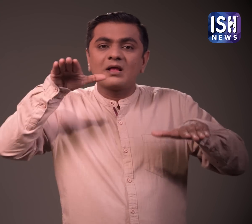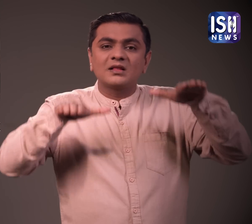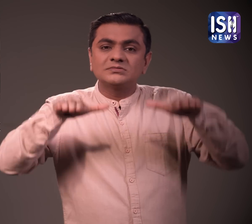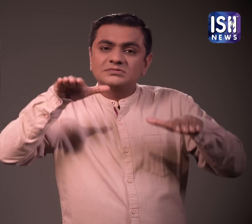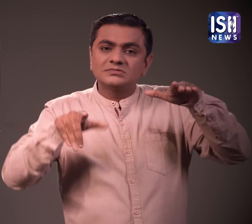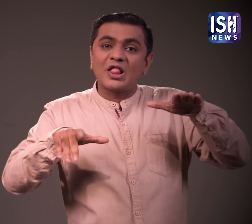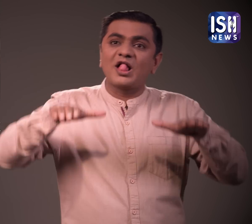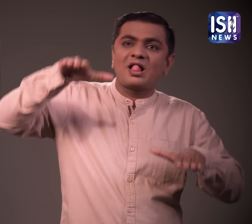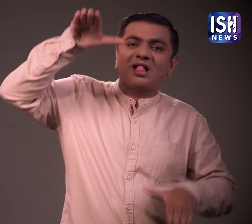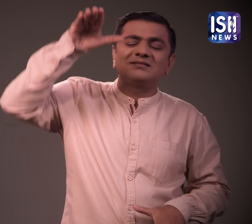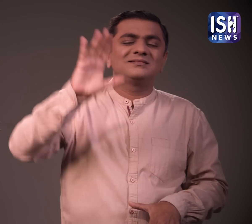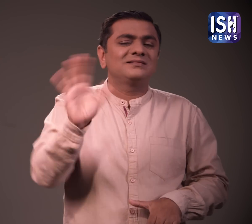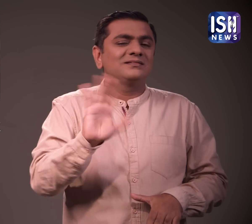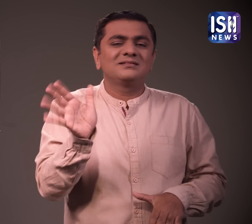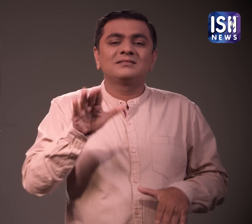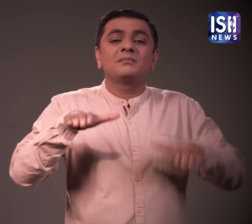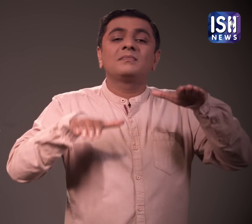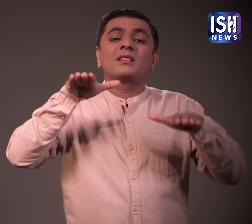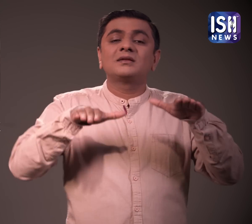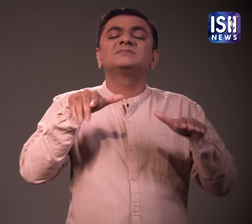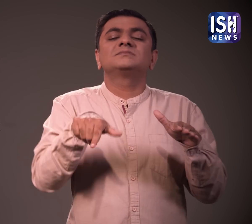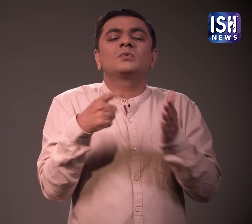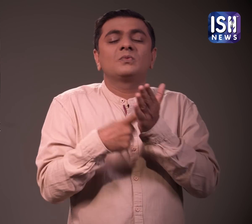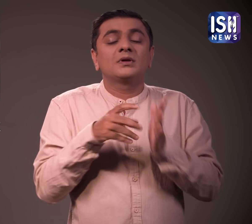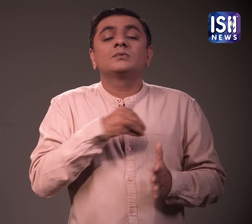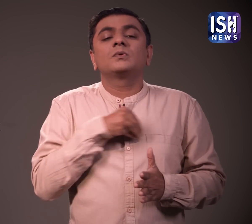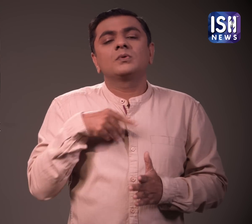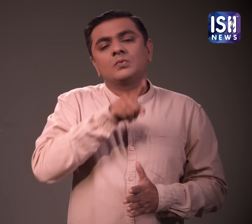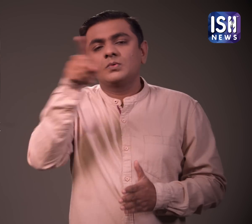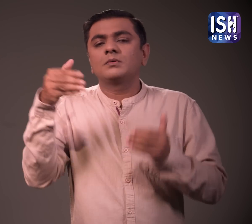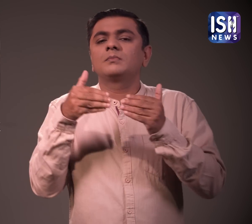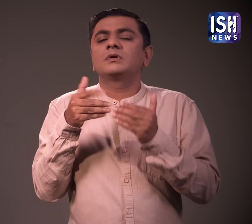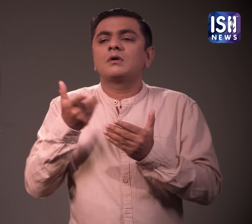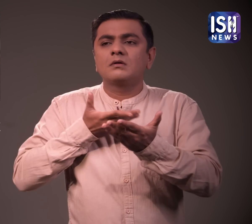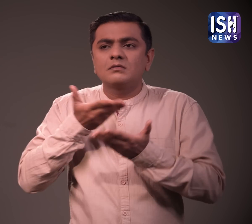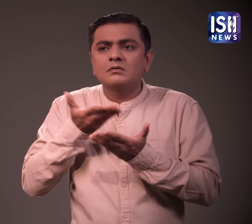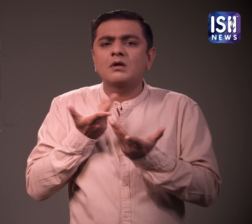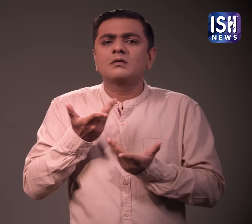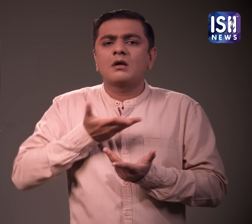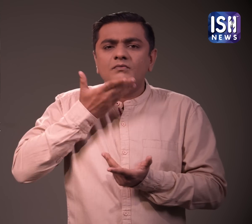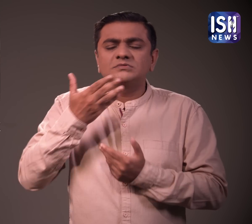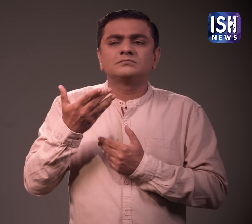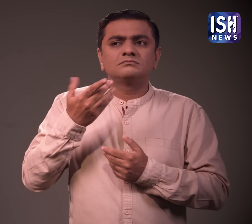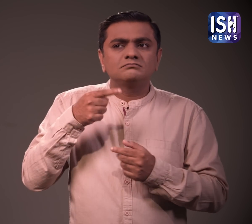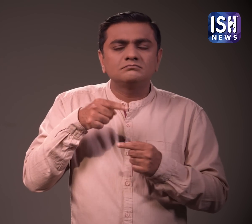संतुलन होना चाहिए इसलिए बहतर है कि डॉक्टर से सला ले और सुरक्षित और स्वस्त रहे